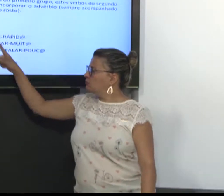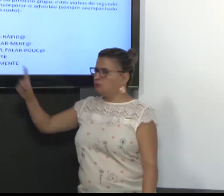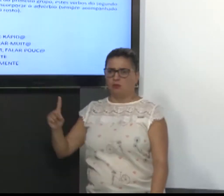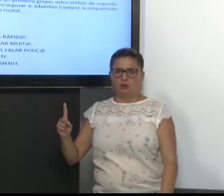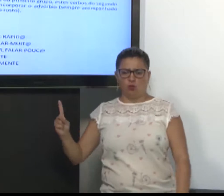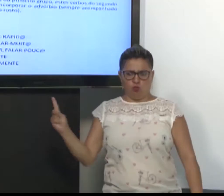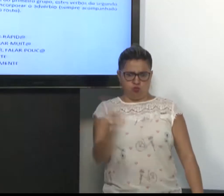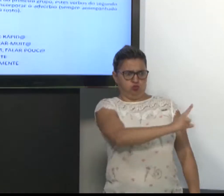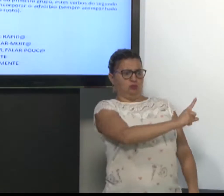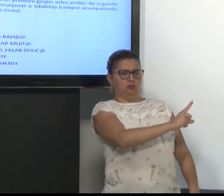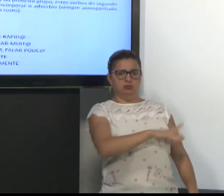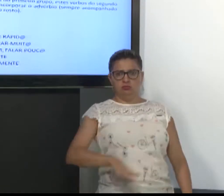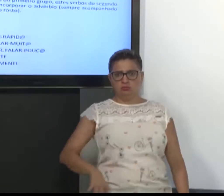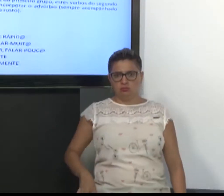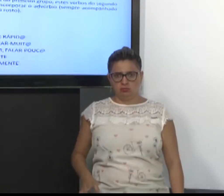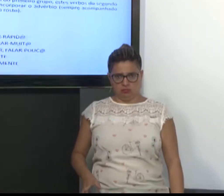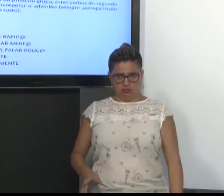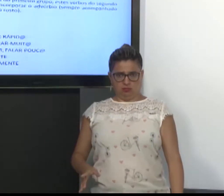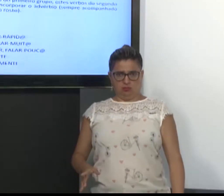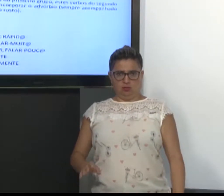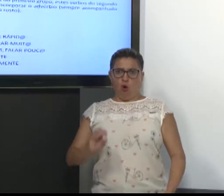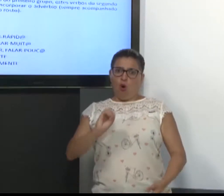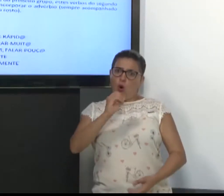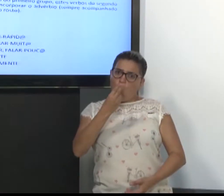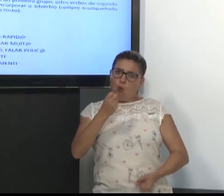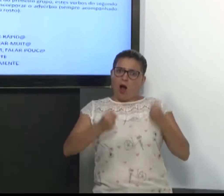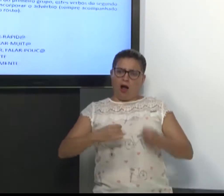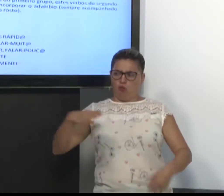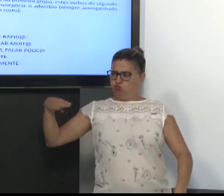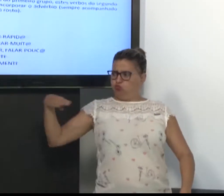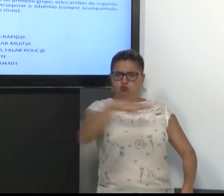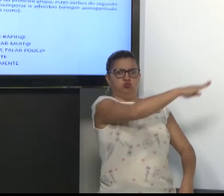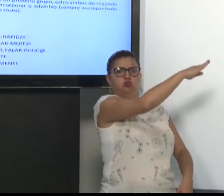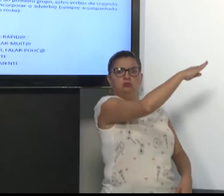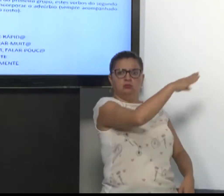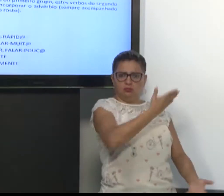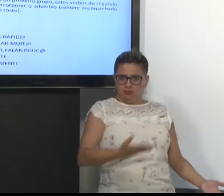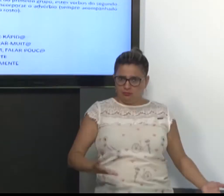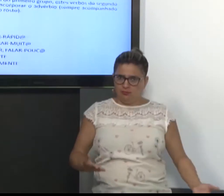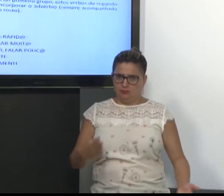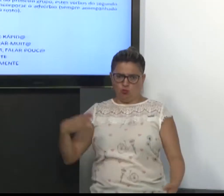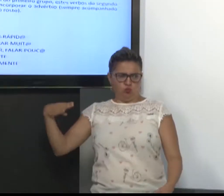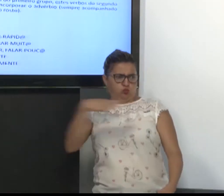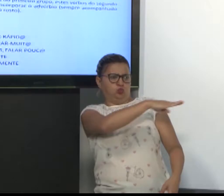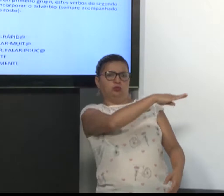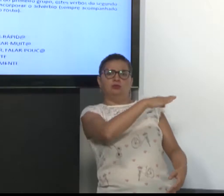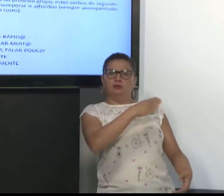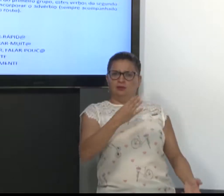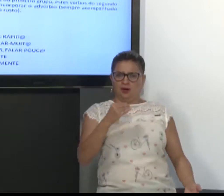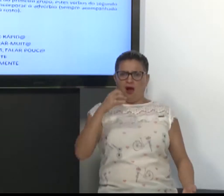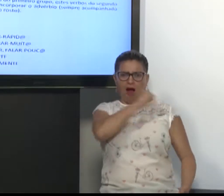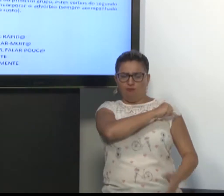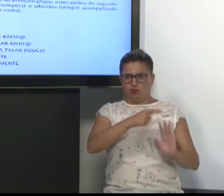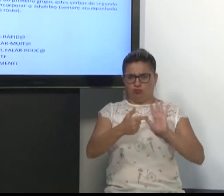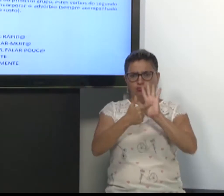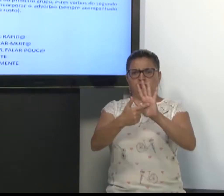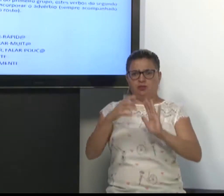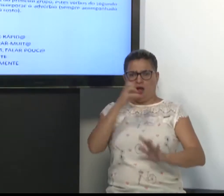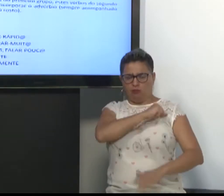A pessoa passou muito rápido. Ou, um carro passou muito rápido. Então,